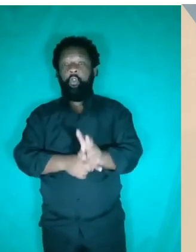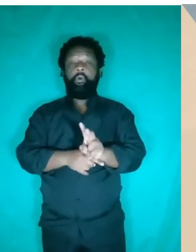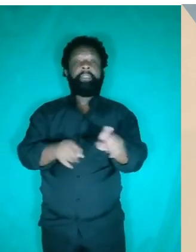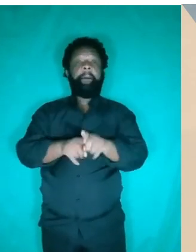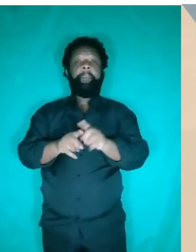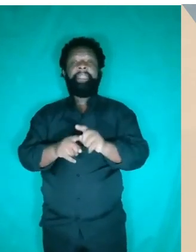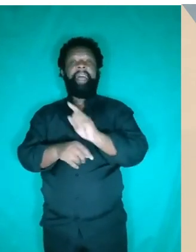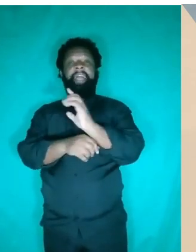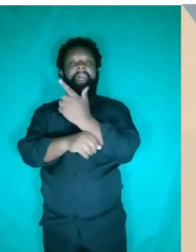aceleração da gravidade.